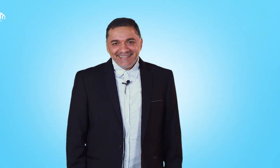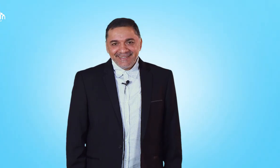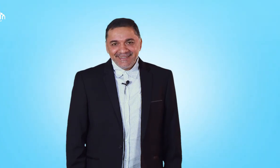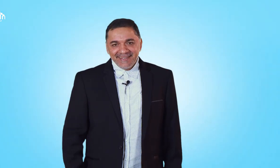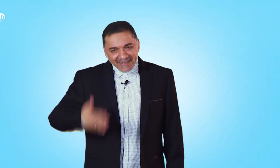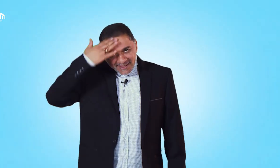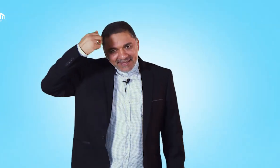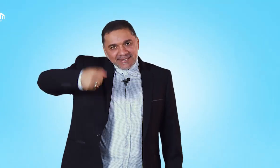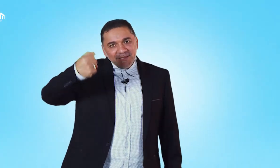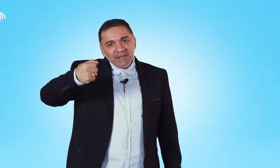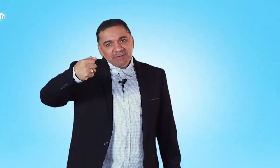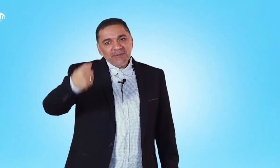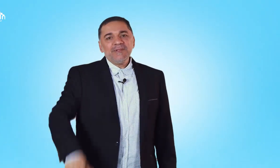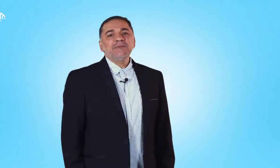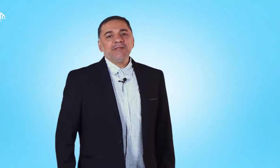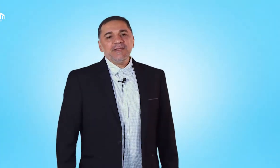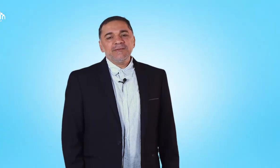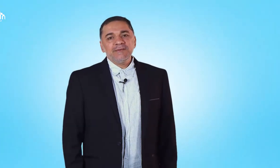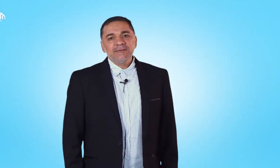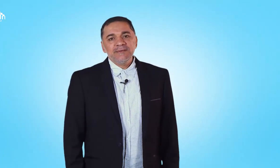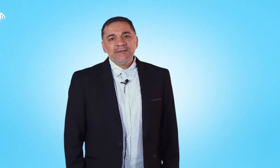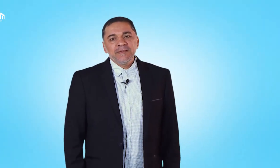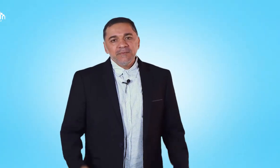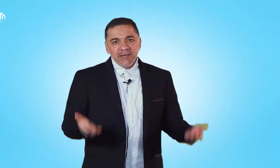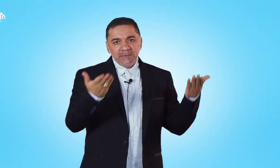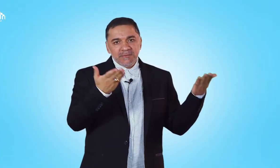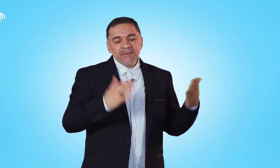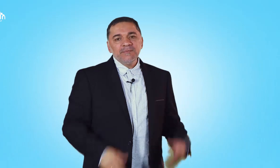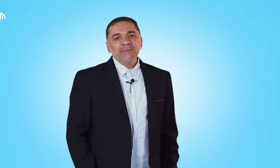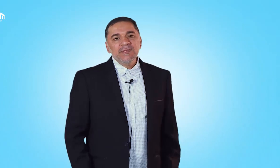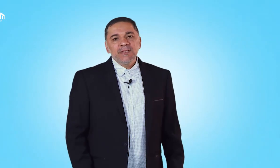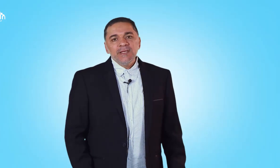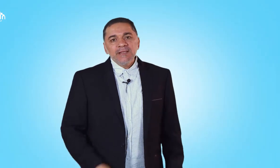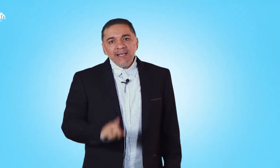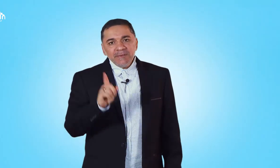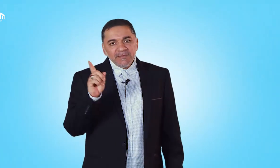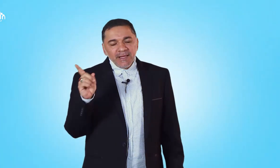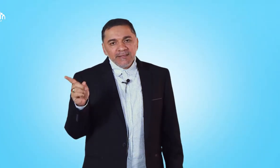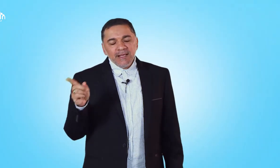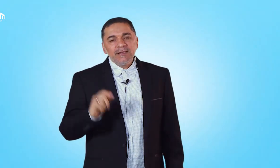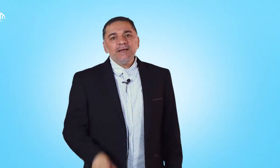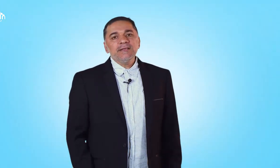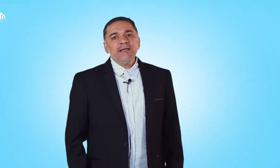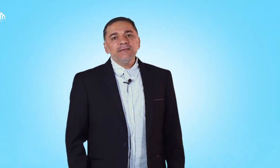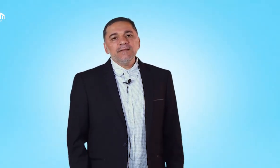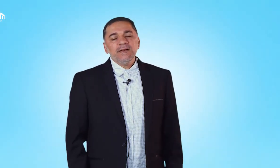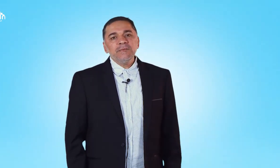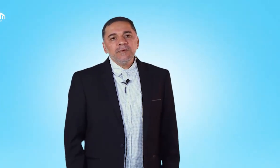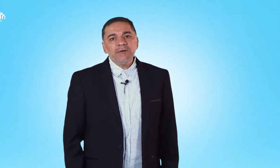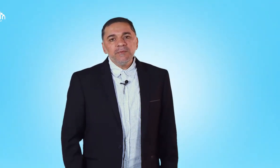السلام عليكم ورحمة الله وبركاته مرحبا بكم تكلمنا في أحد الحلقات عن أمر مهم